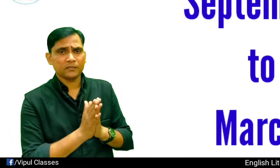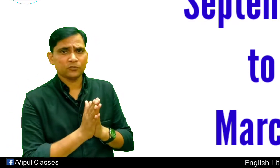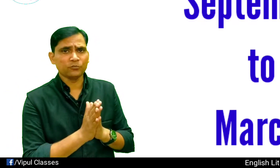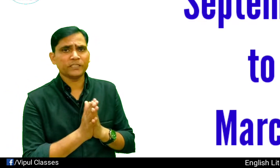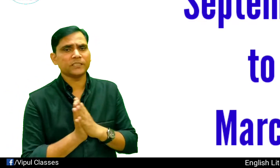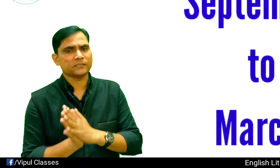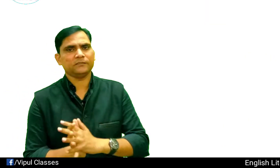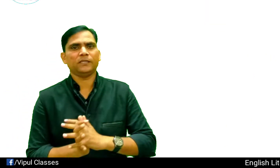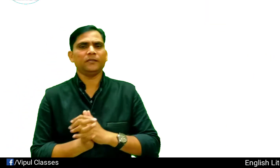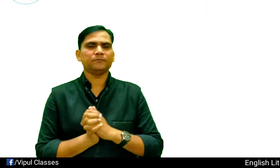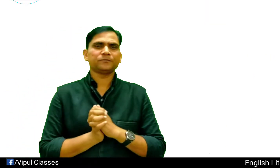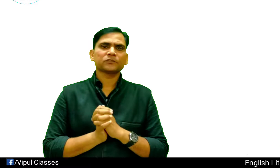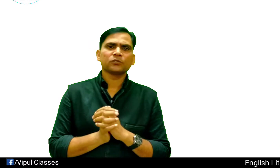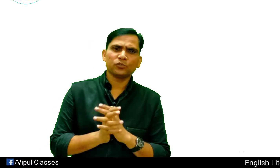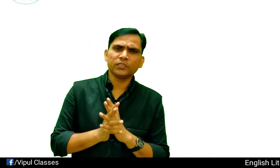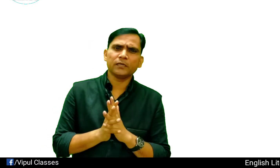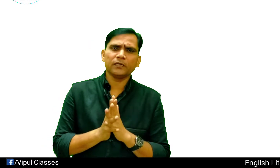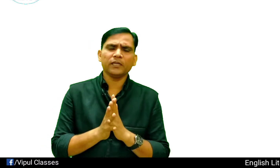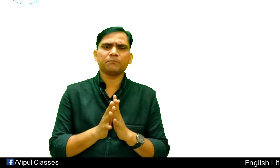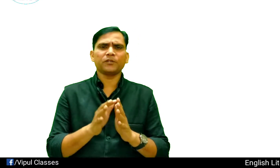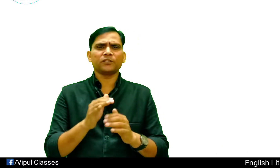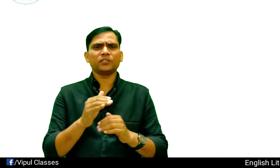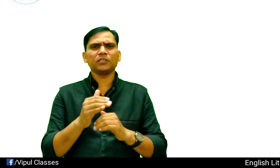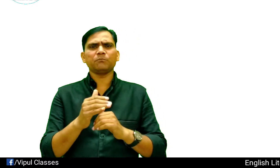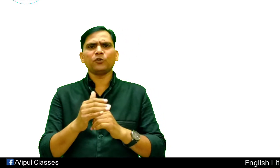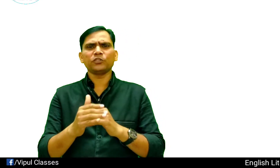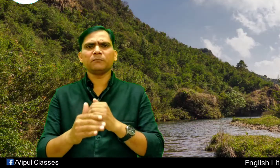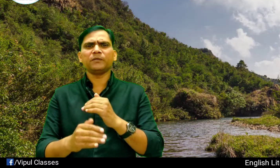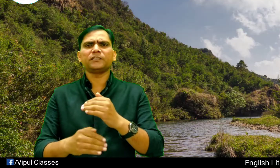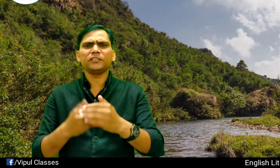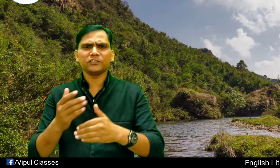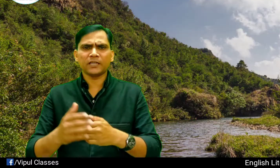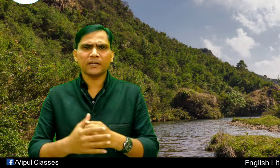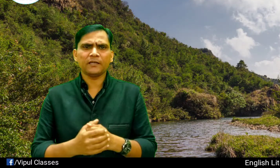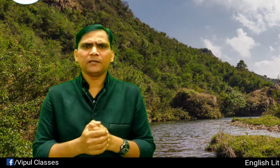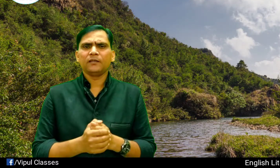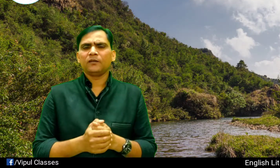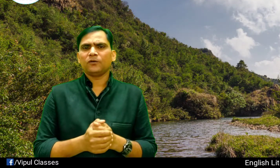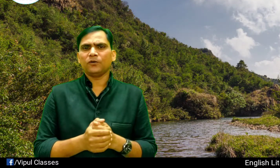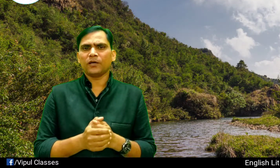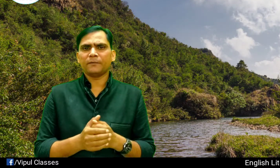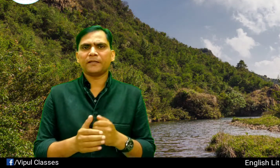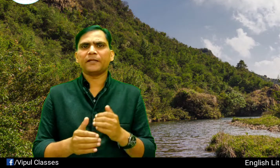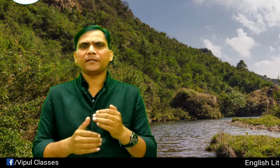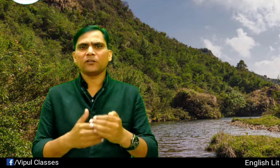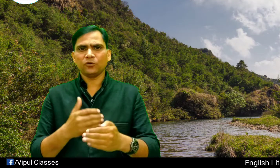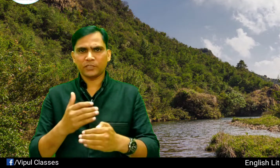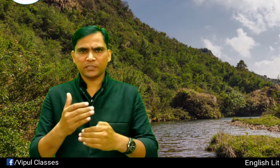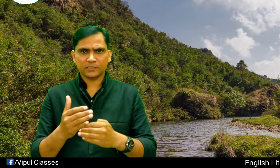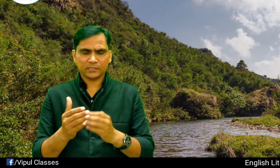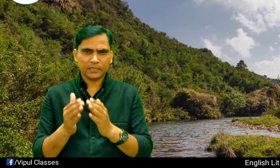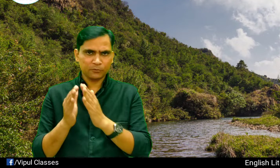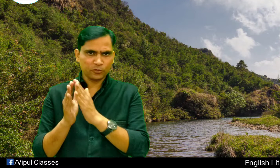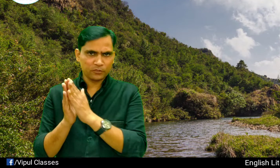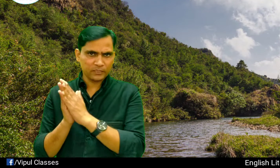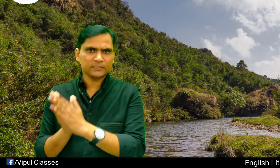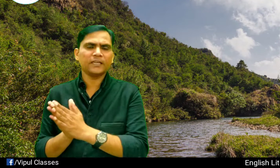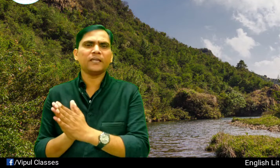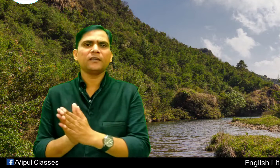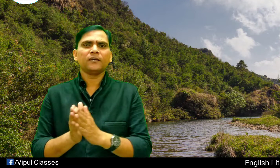घूमने जा सकते हैं तो यह एक प्रकरती की बहुत ही बहतरीन जगह है और हमारे राइटर लोकेस अबरोल लिखते हैं